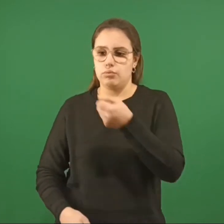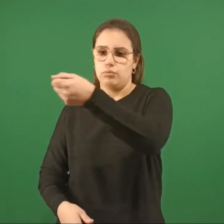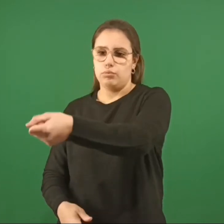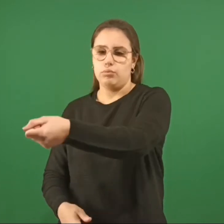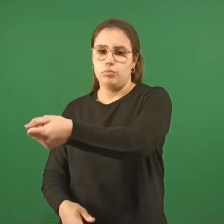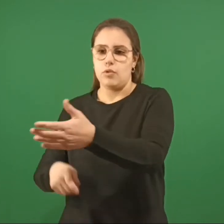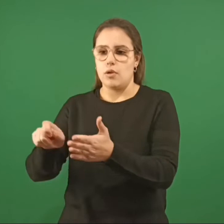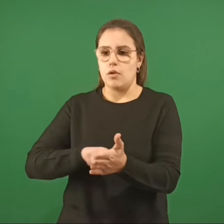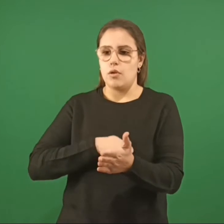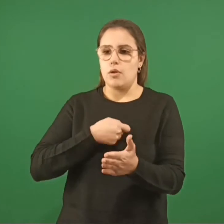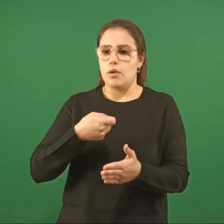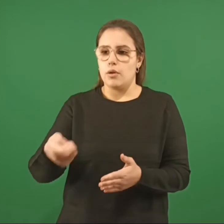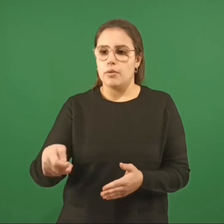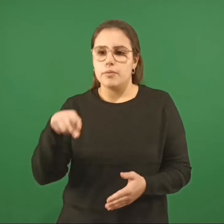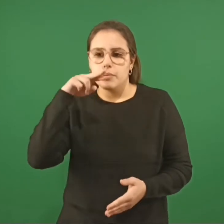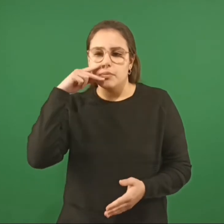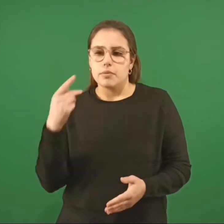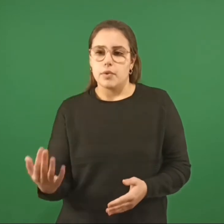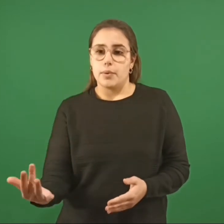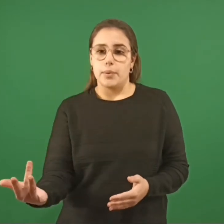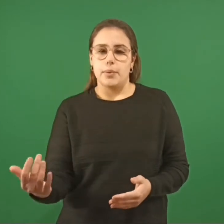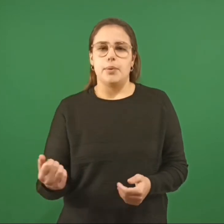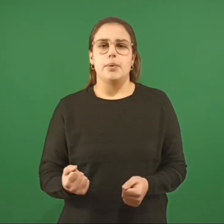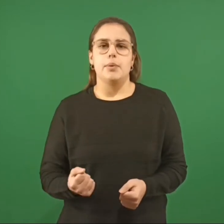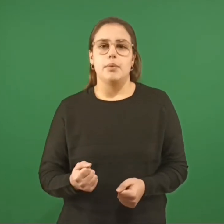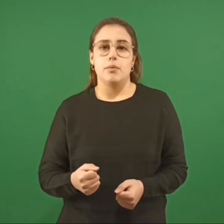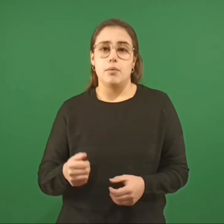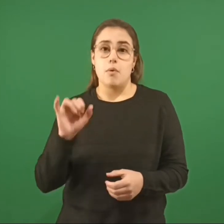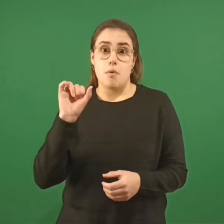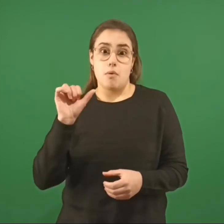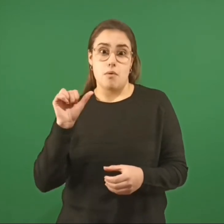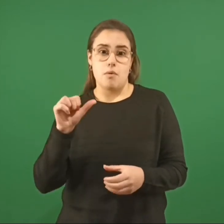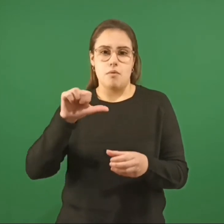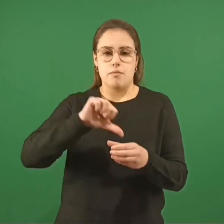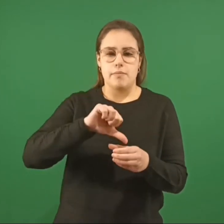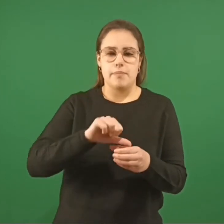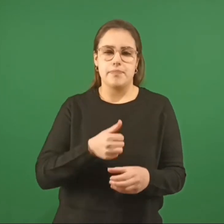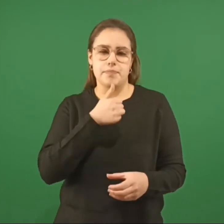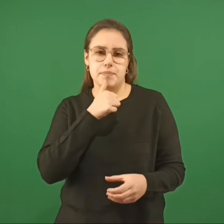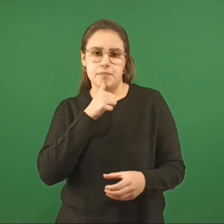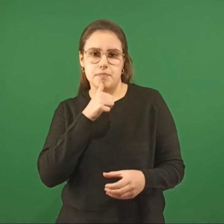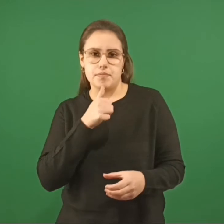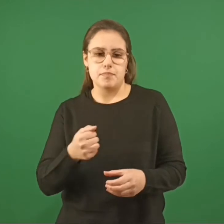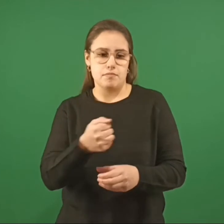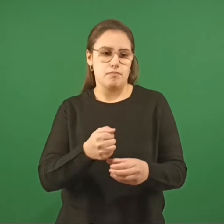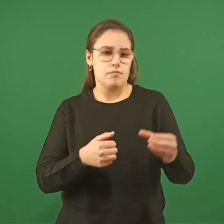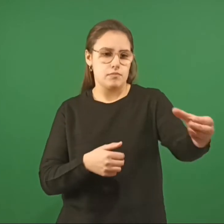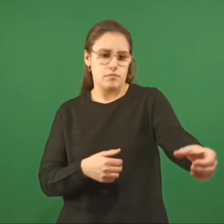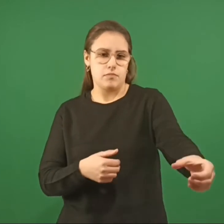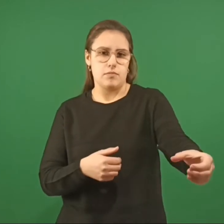y prende la hornalla El olor del fósforo quemado invade por unos segundos toda la casita El mate